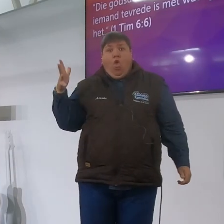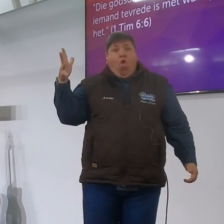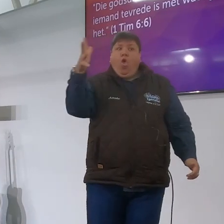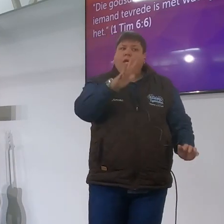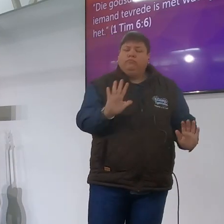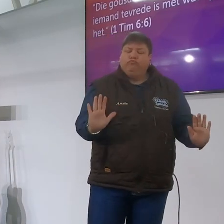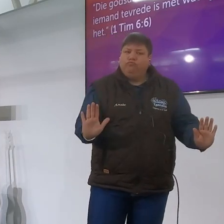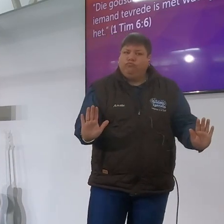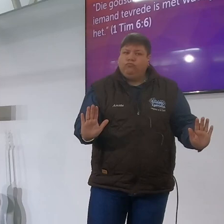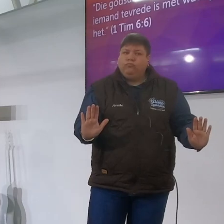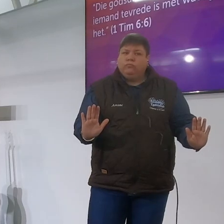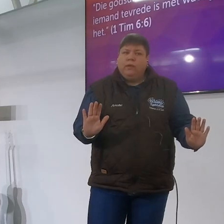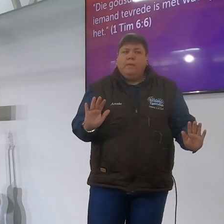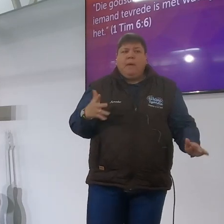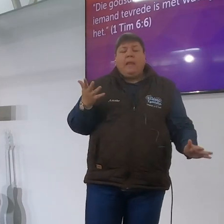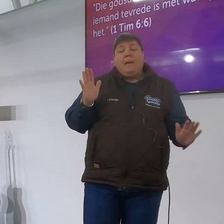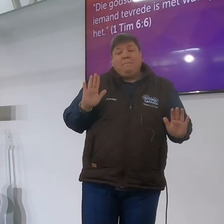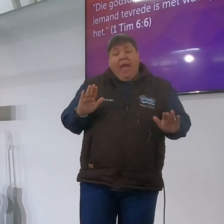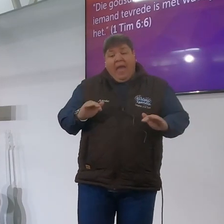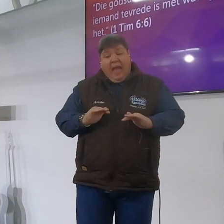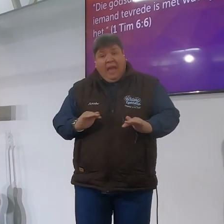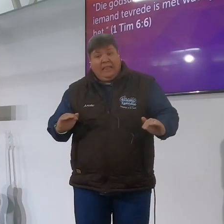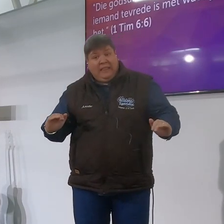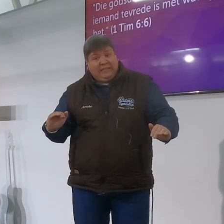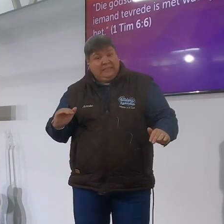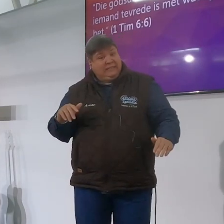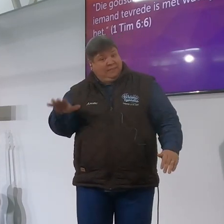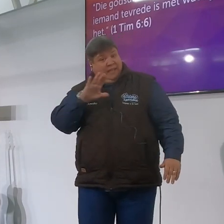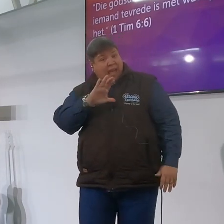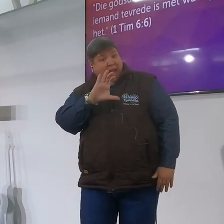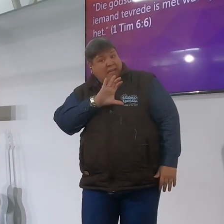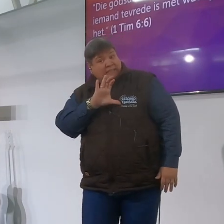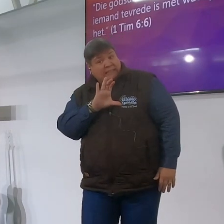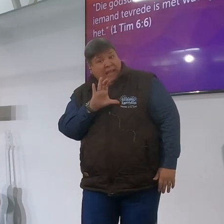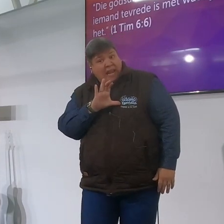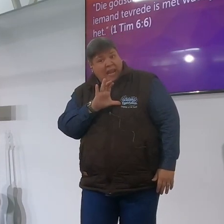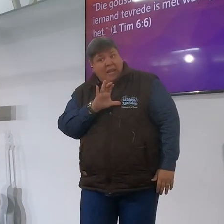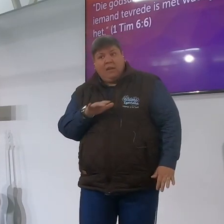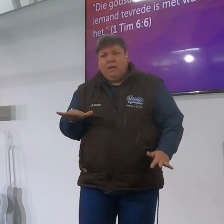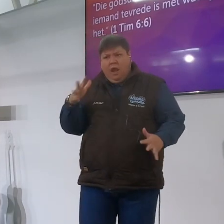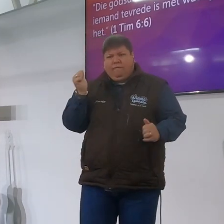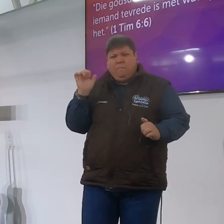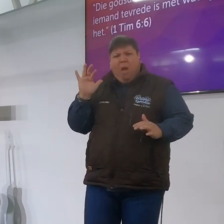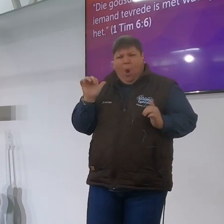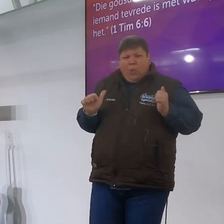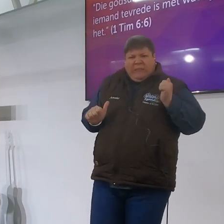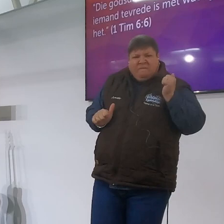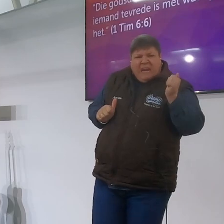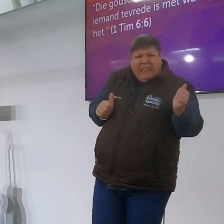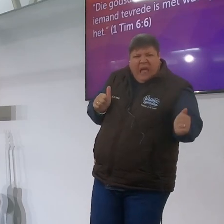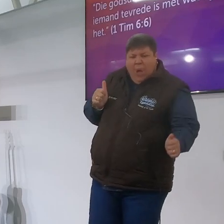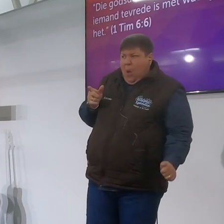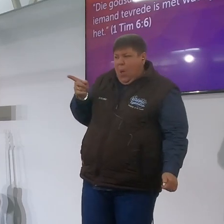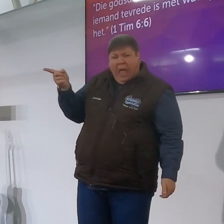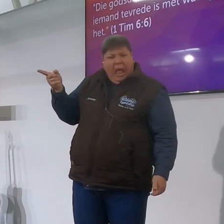maar ek sê baie kinders van Heer wat baie diep ontevrede is in hulle lewe